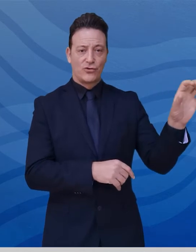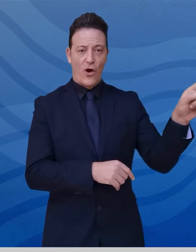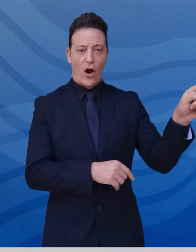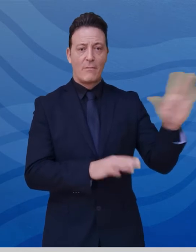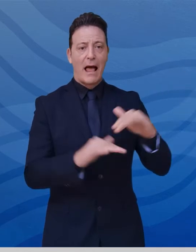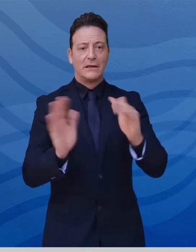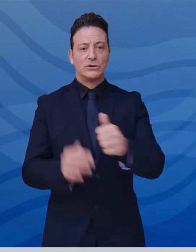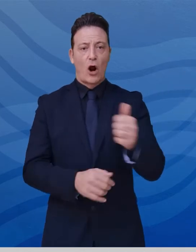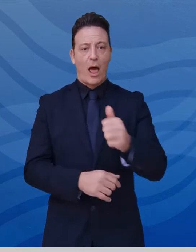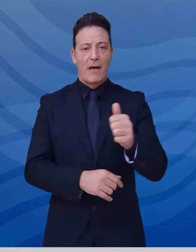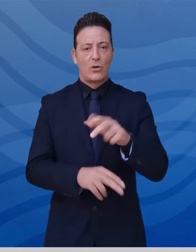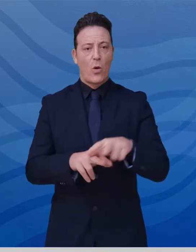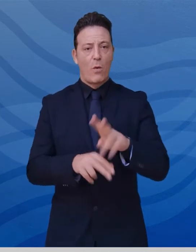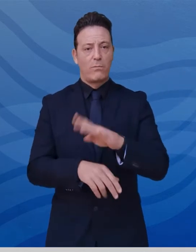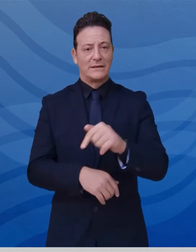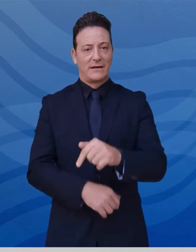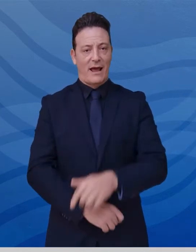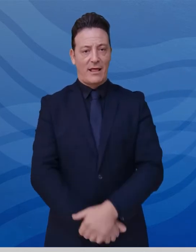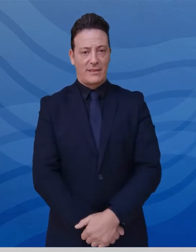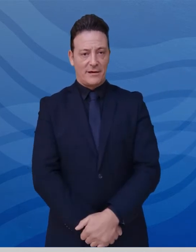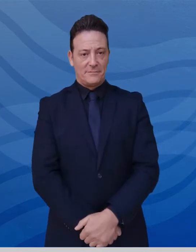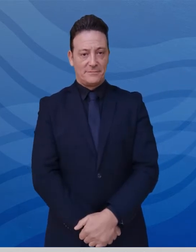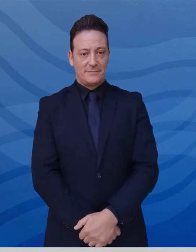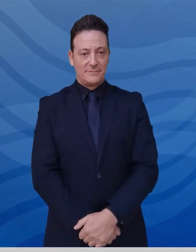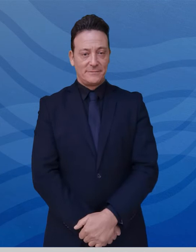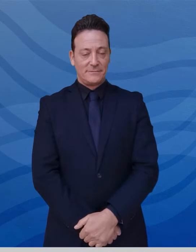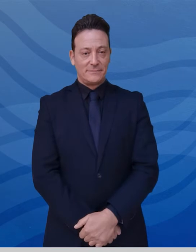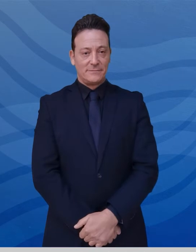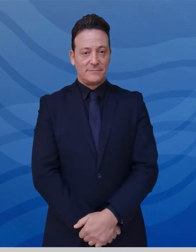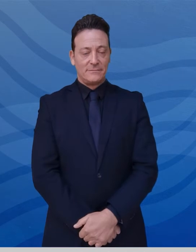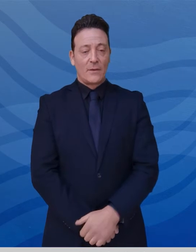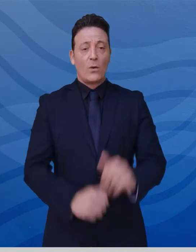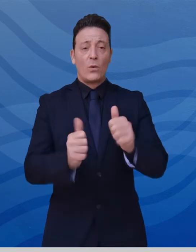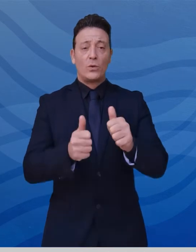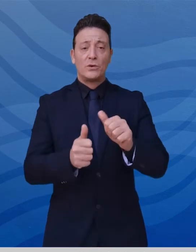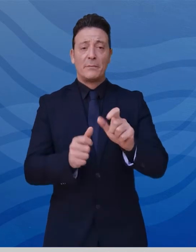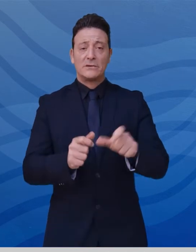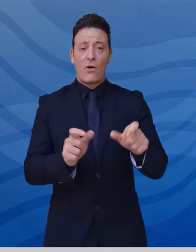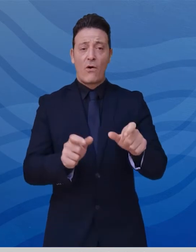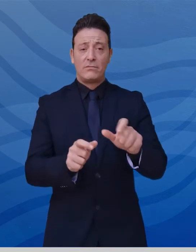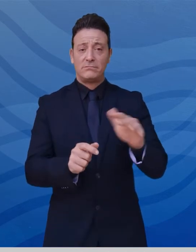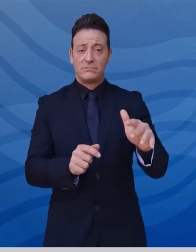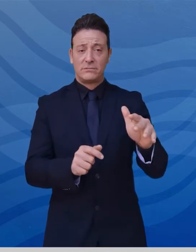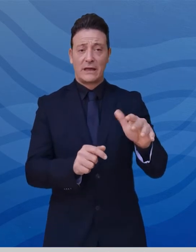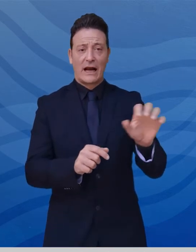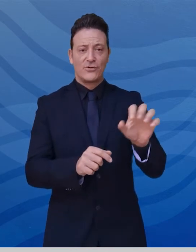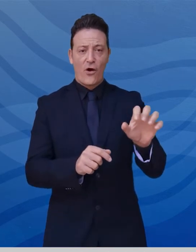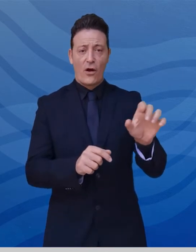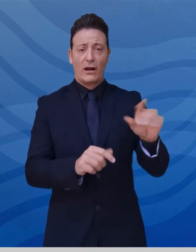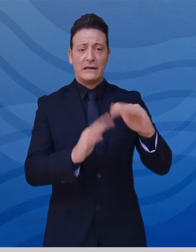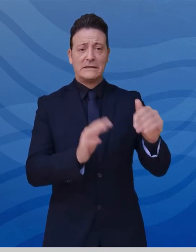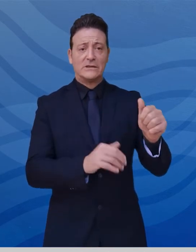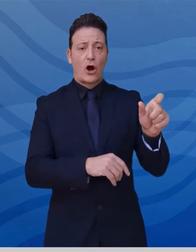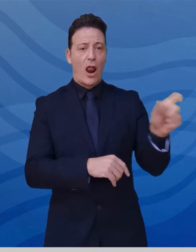isolamento in comuni della Regione Basilicata. Le ulteriori 11 riguardano residenti in altre regioni e lì in isolamento,